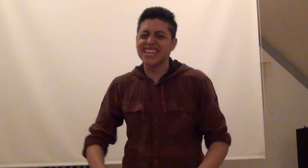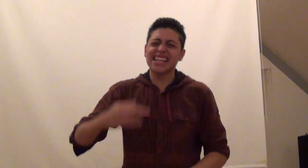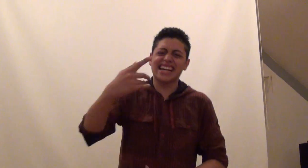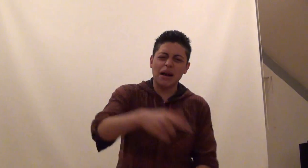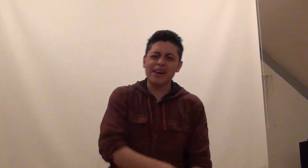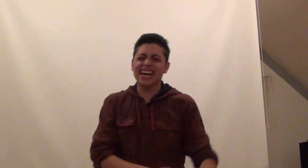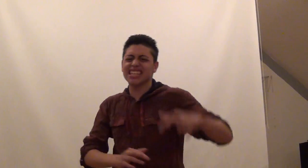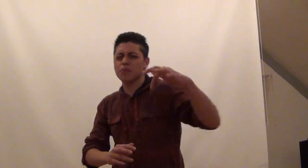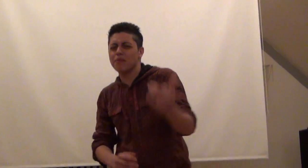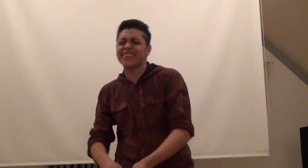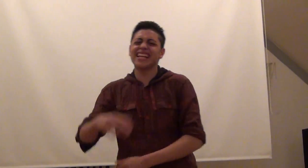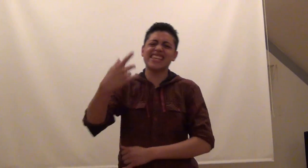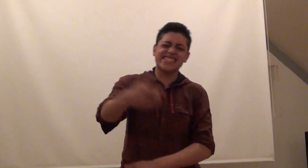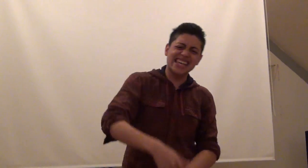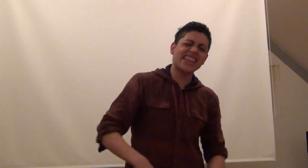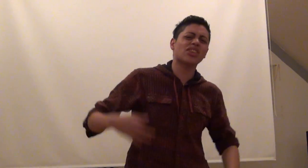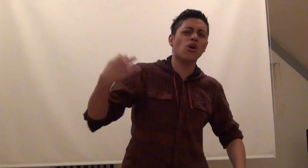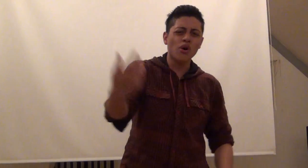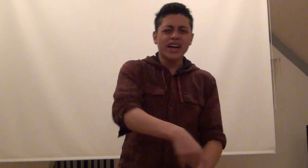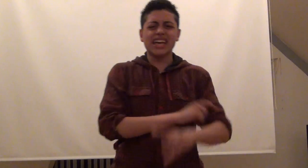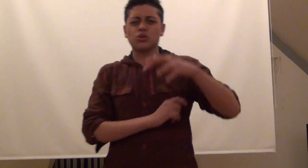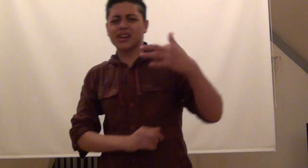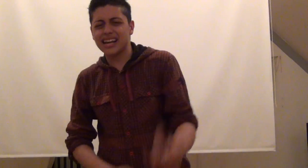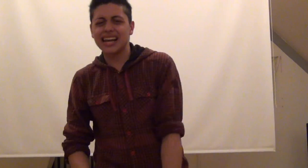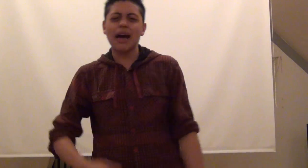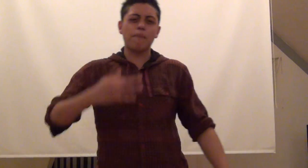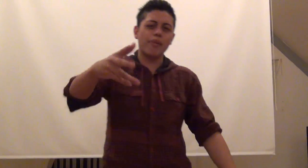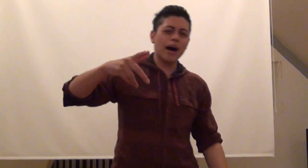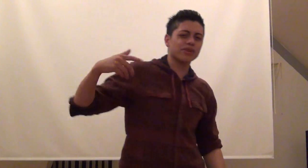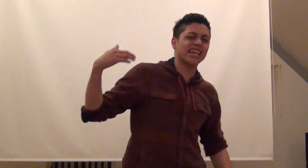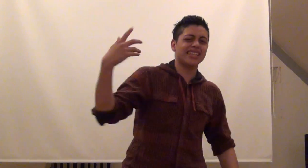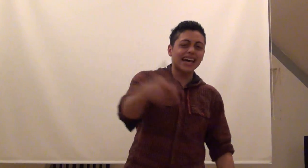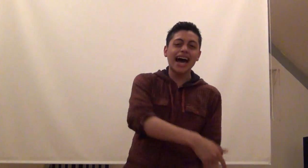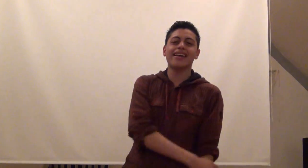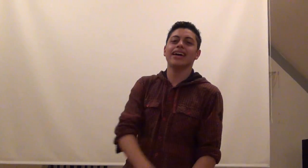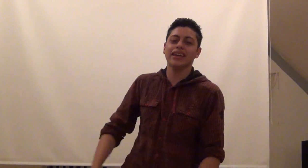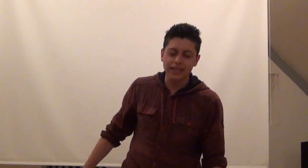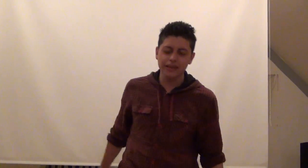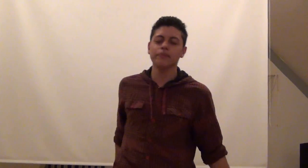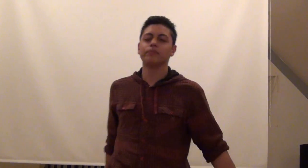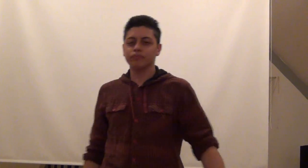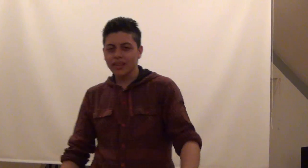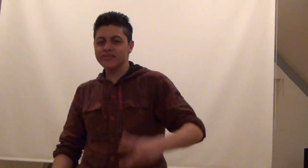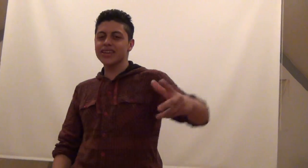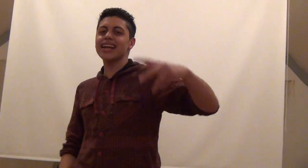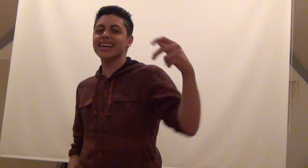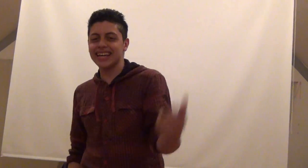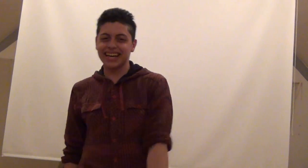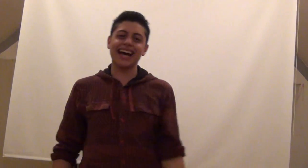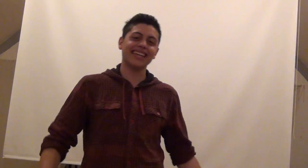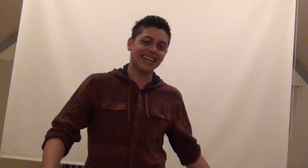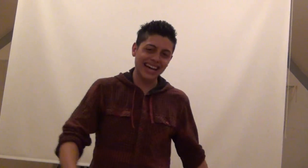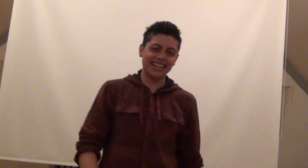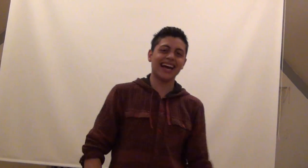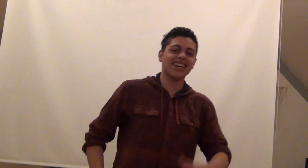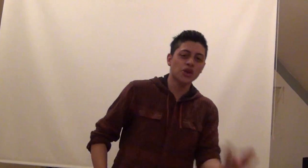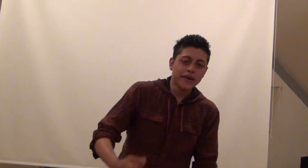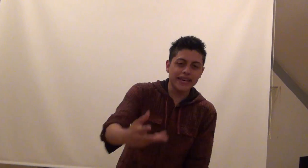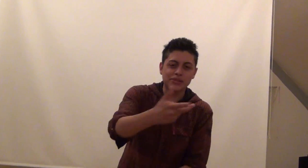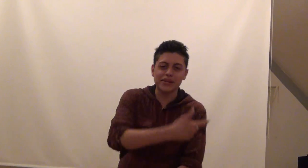entre a las cámaras, que se va cruzando Esto es rap, vamos a tirar, hey Dale, ay, ay, ay Es